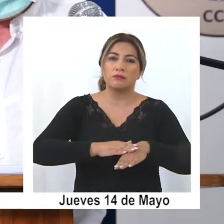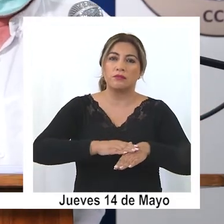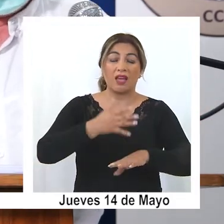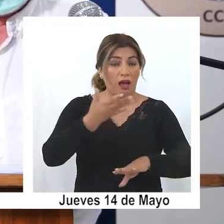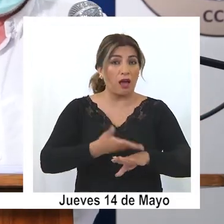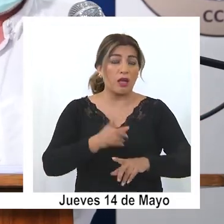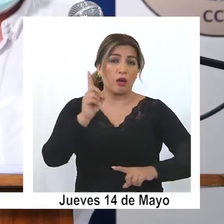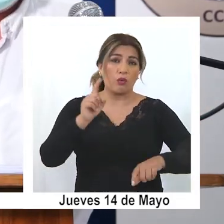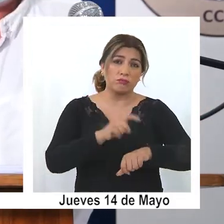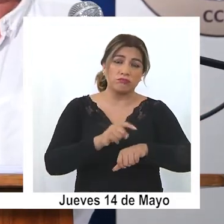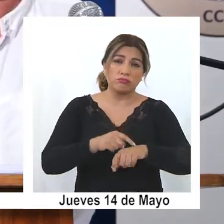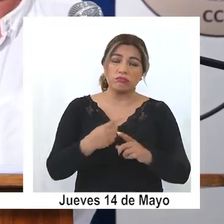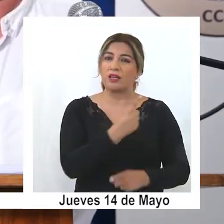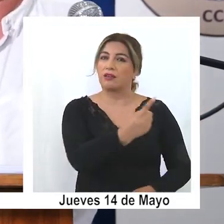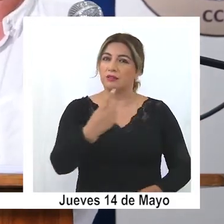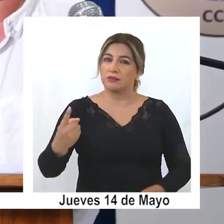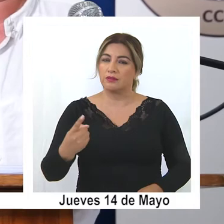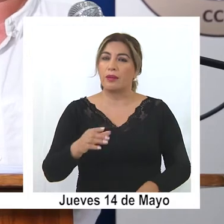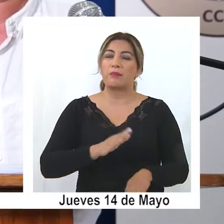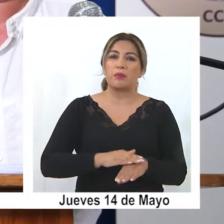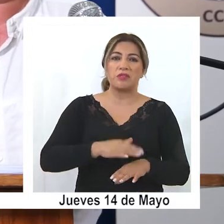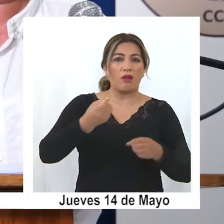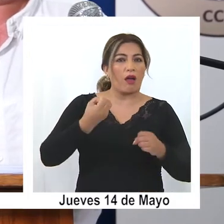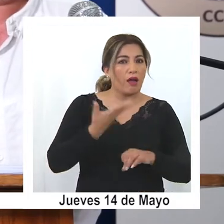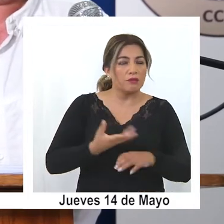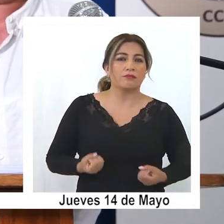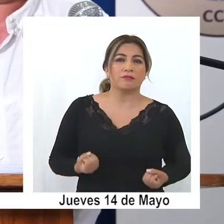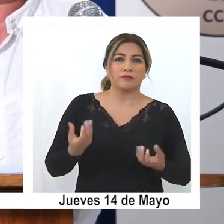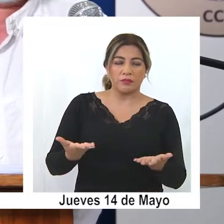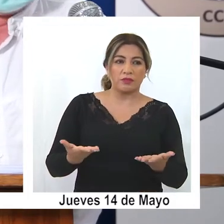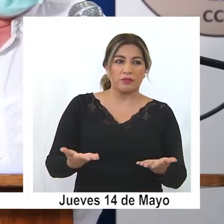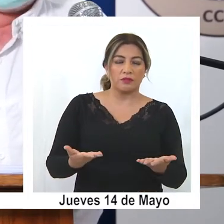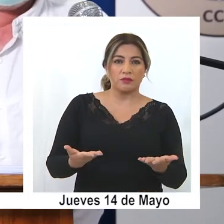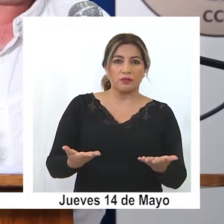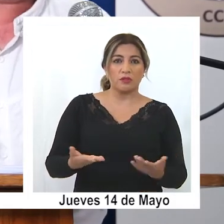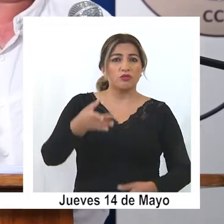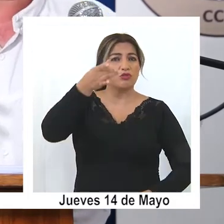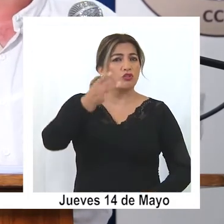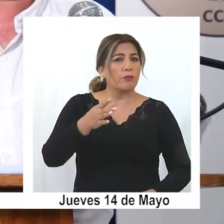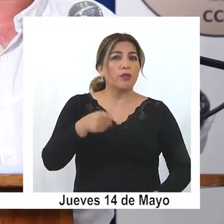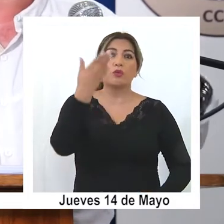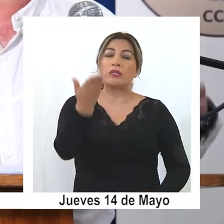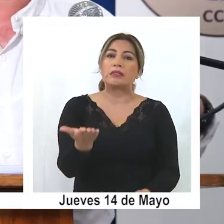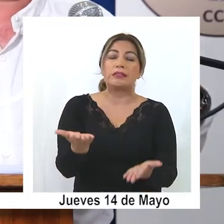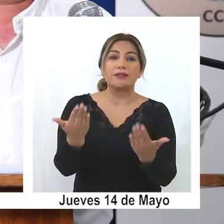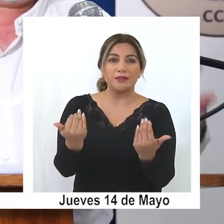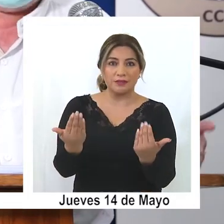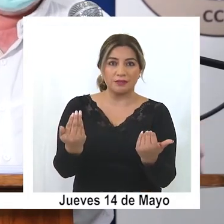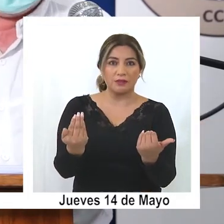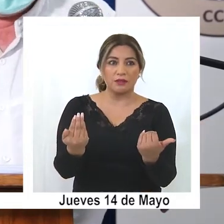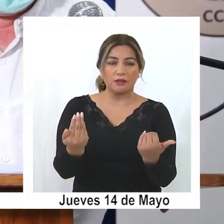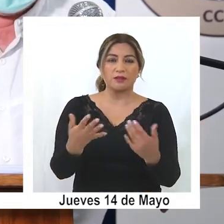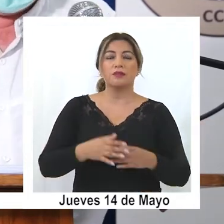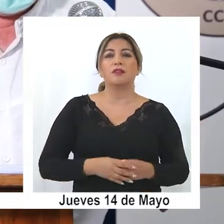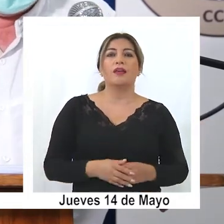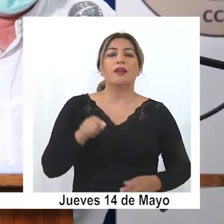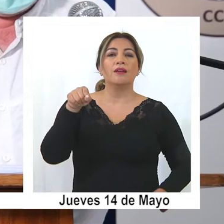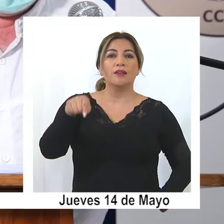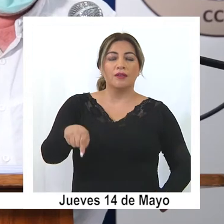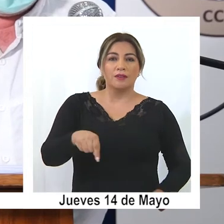temporales individuales, los salvoconductos están disponibles, en que sea absolutamente necesario usar lo que lo usemos. Este va a ser, yo creo,